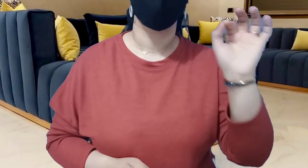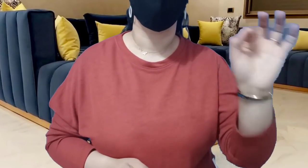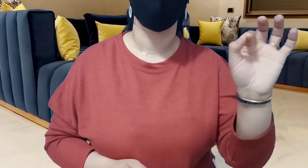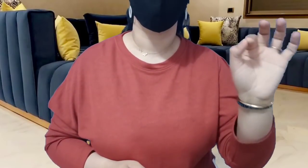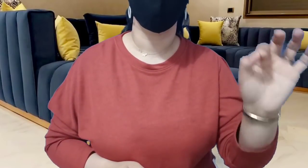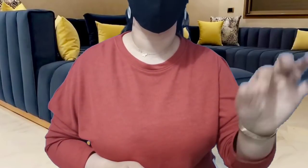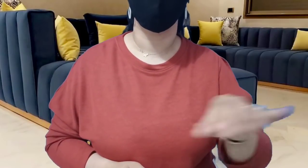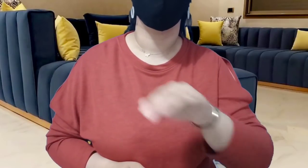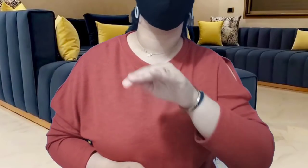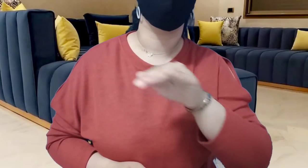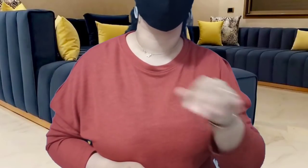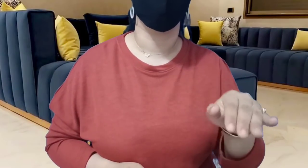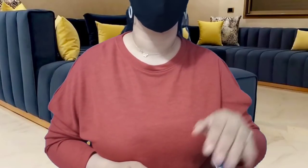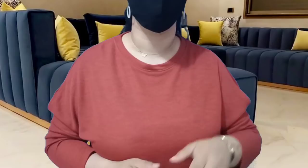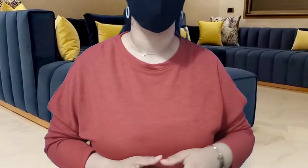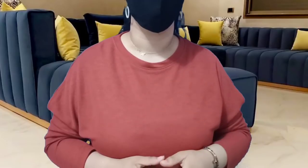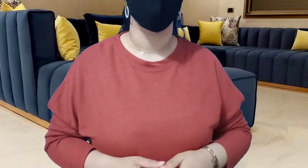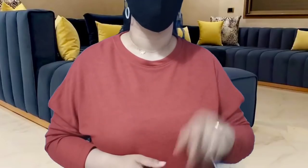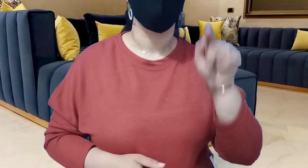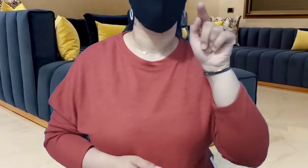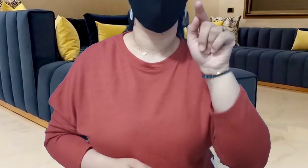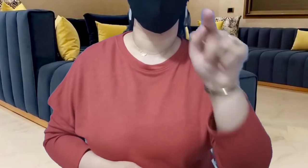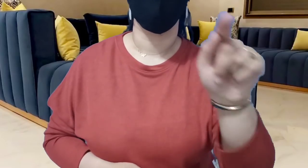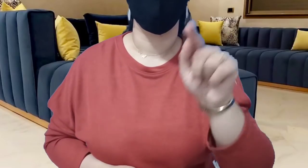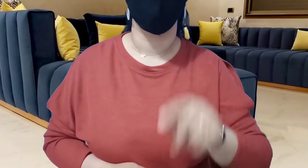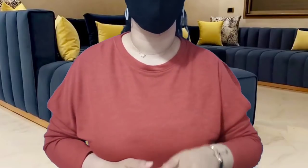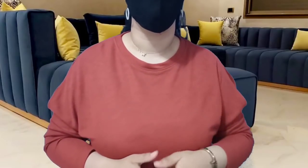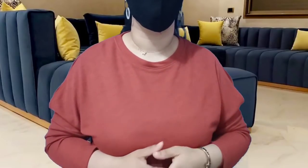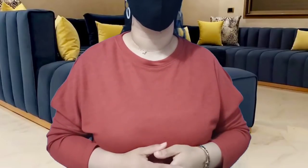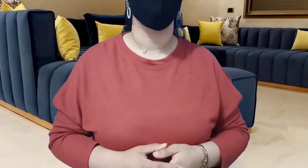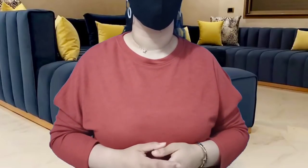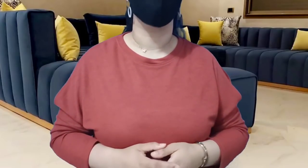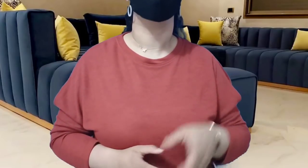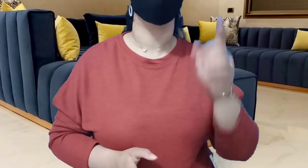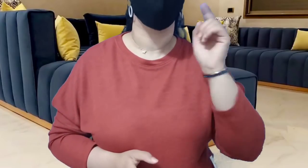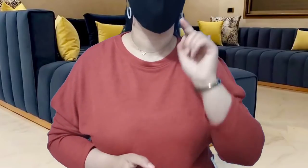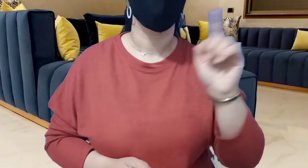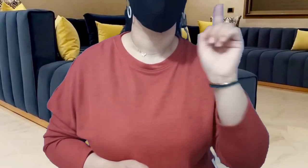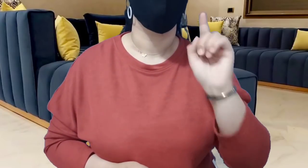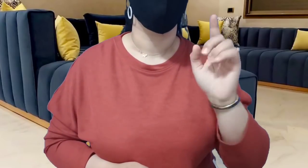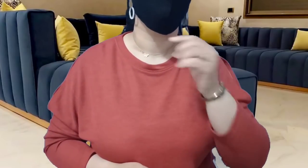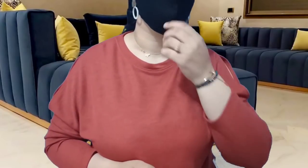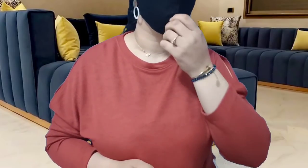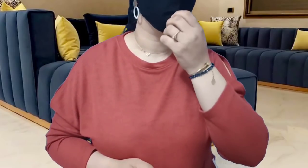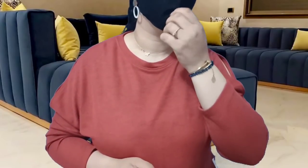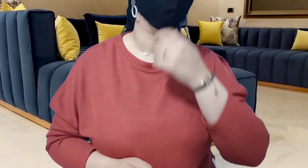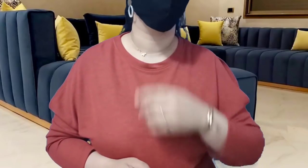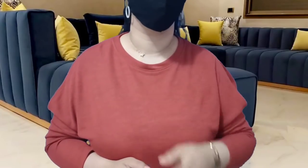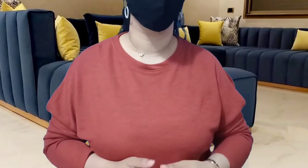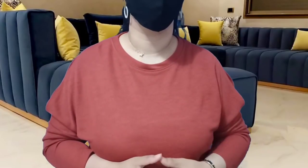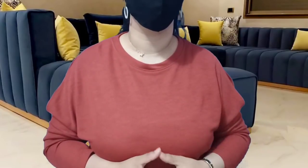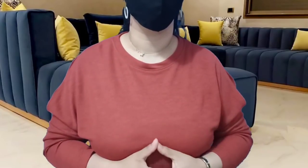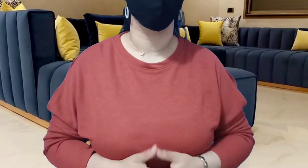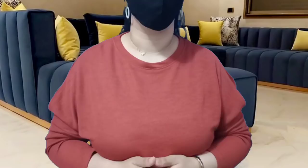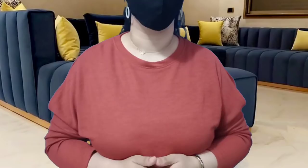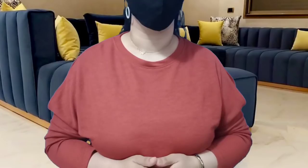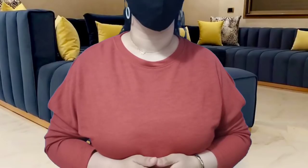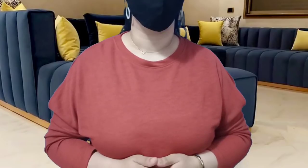لامرة ودوك الوليدات غيخرجوا فك كون متأكد باغي بأي طريق يبعد ثميرة على دارهم